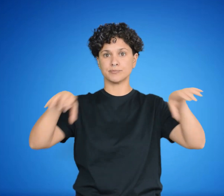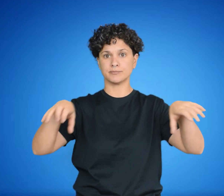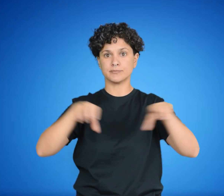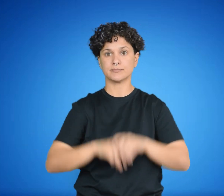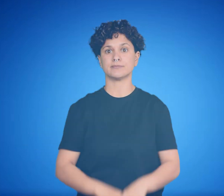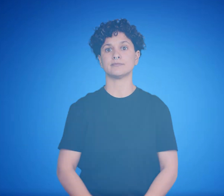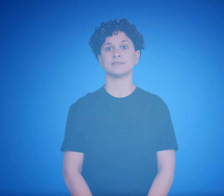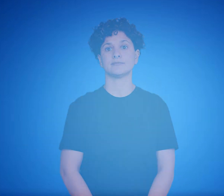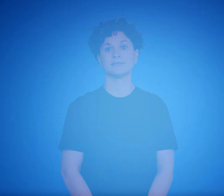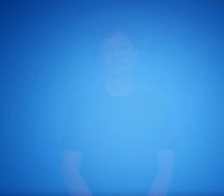¡Gracias! ¡Gracias! ¡Gracias! ¡Gracias!